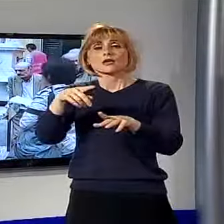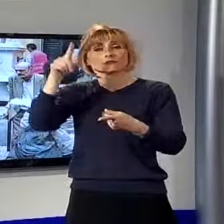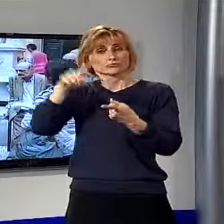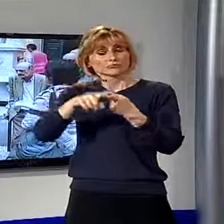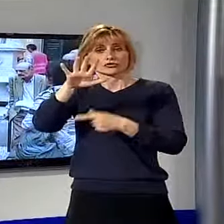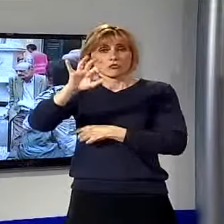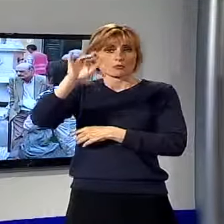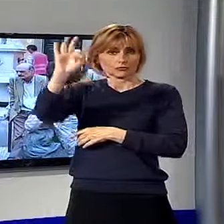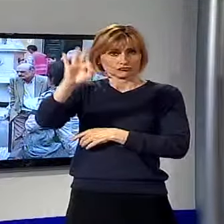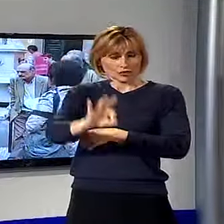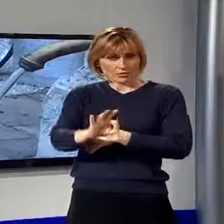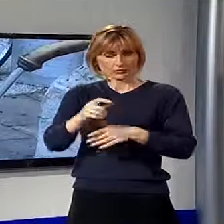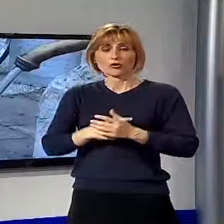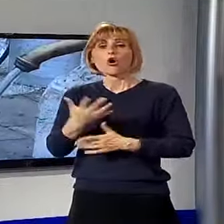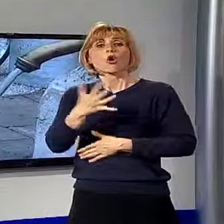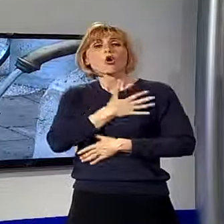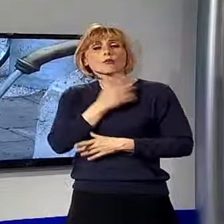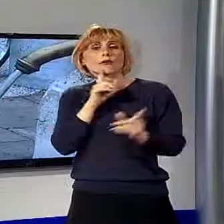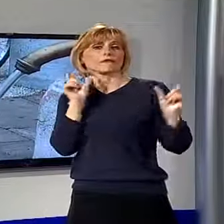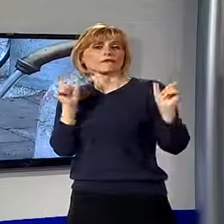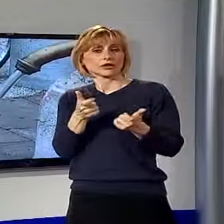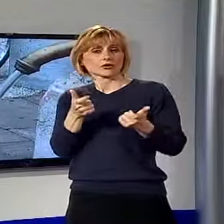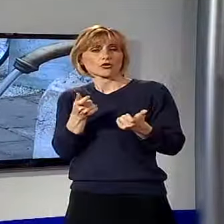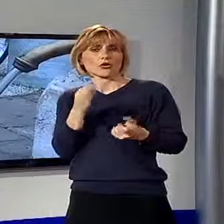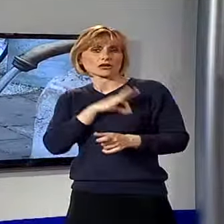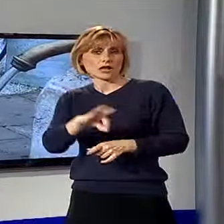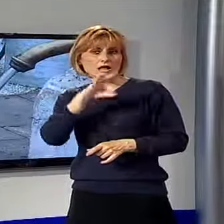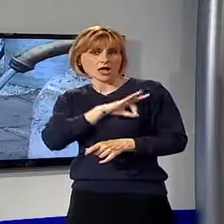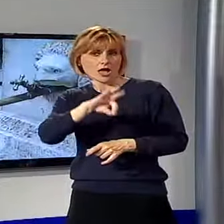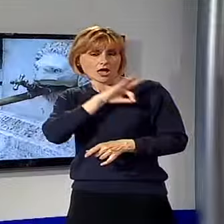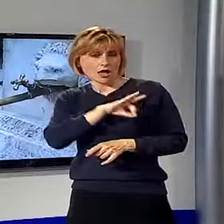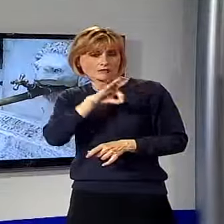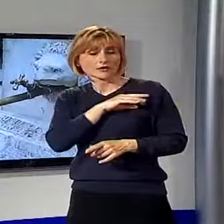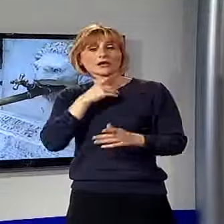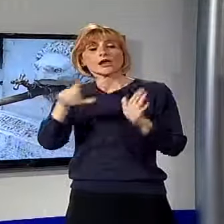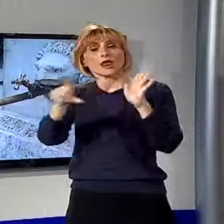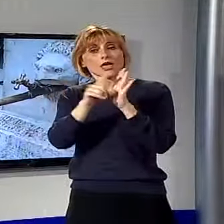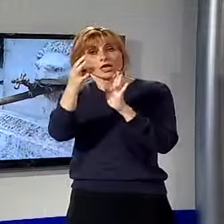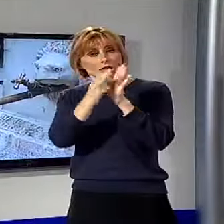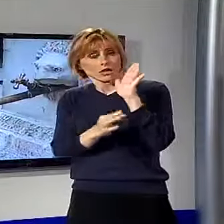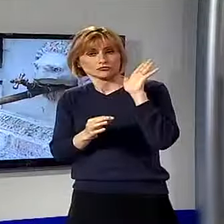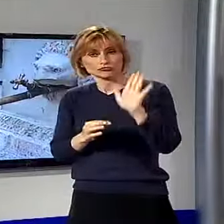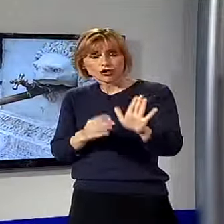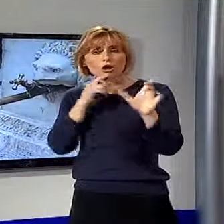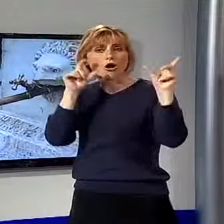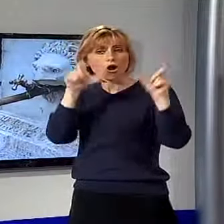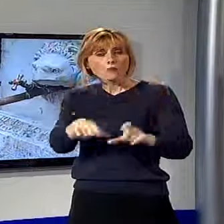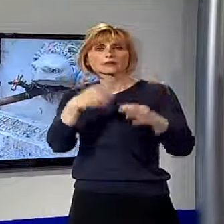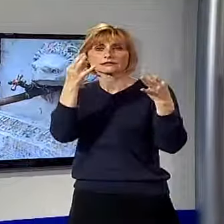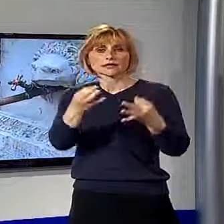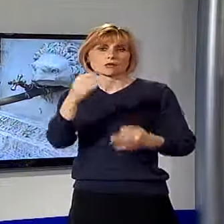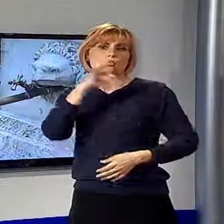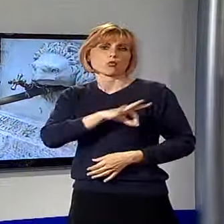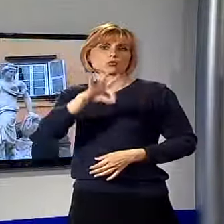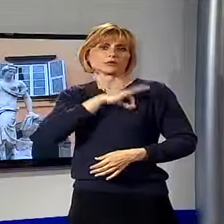il 5%. Colpa del vincolo dei ricavi garantiti, una norma che obbliga le partecipate a conseguire sempre degli